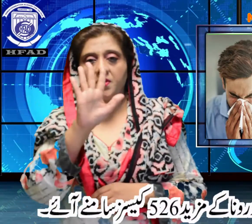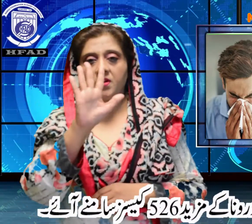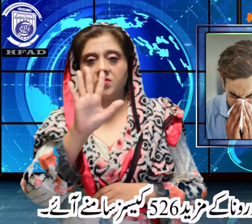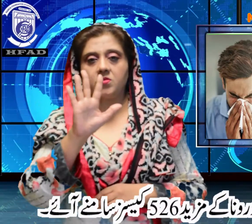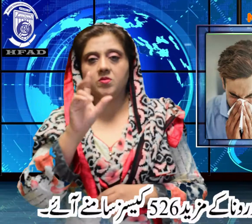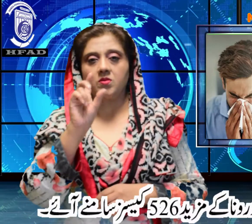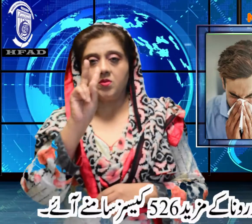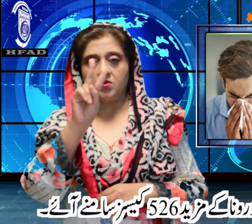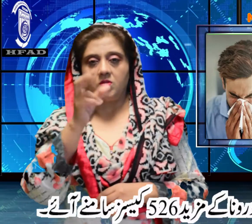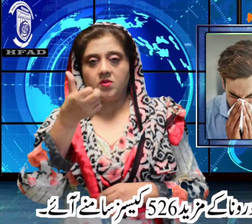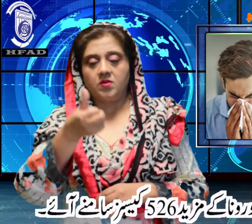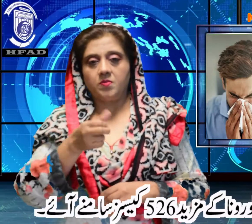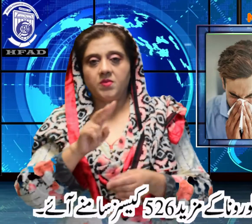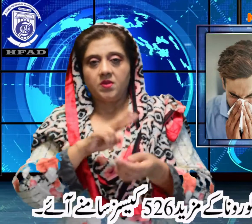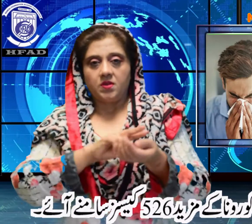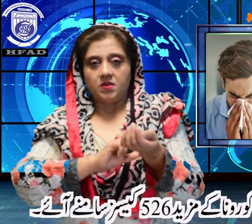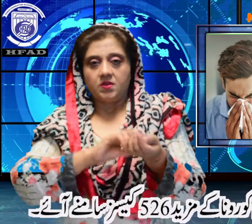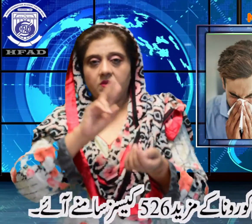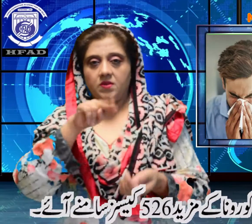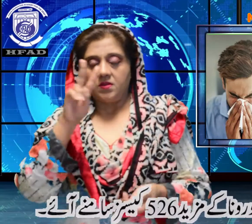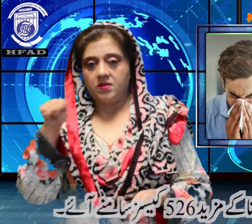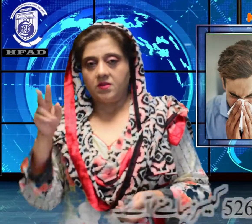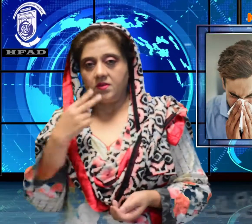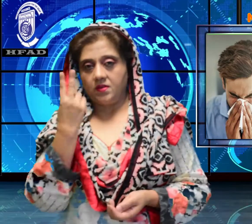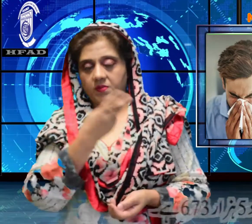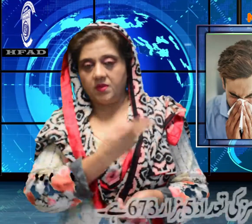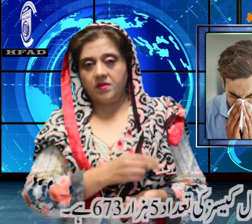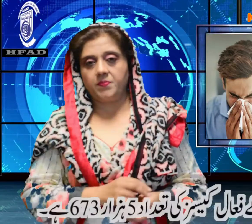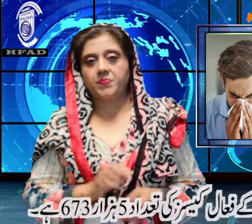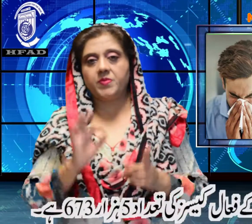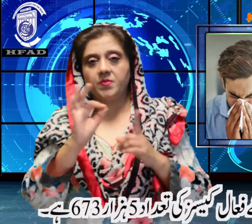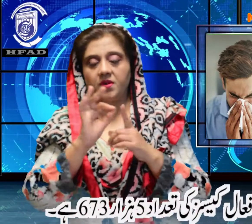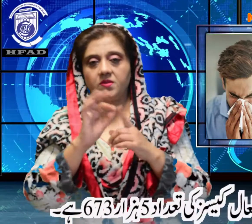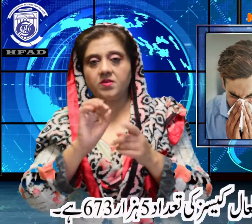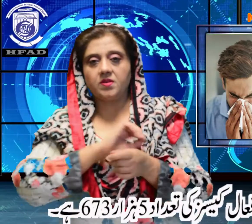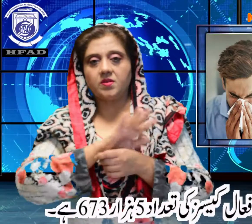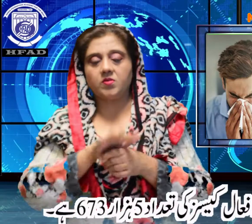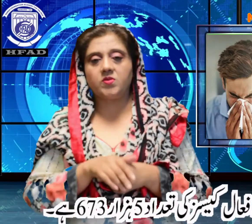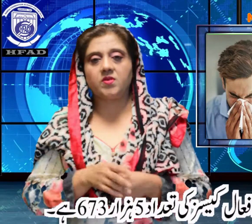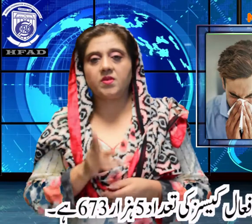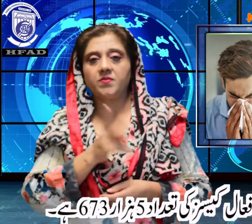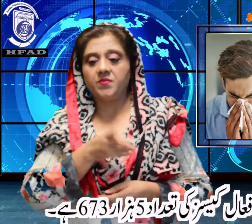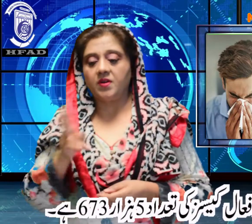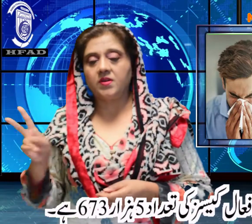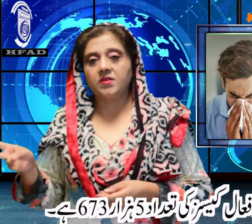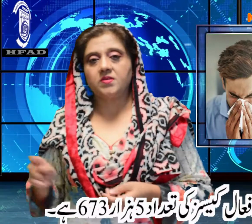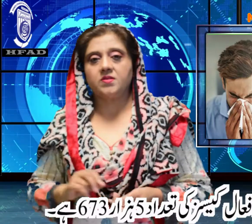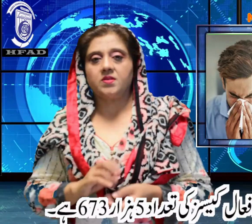کیسز سامنے آئے پاکستان میں کرونا کے فائل کیسز کی تعداد